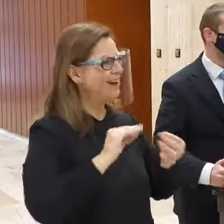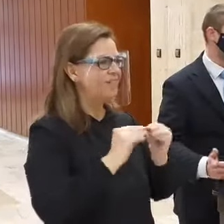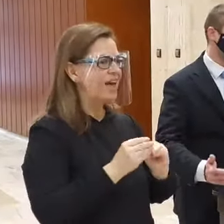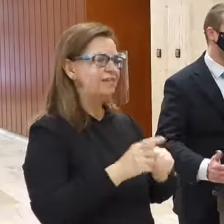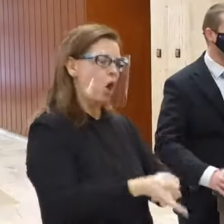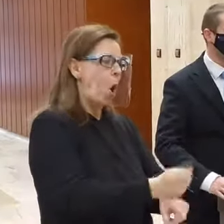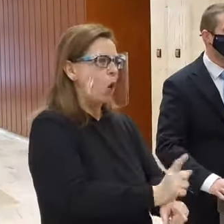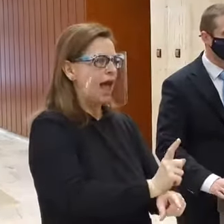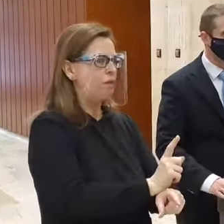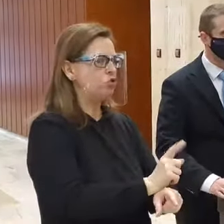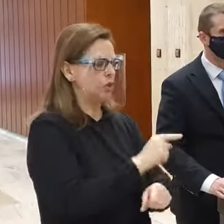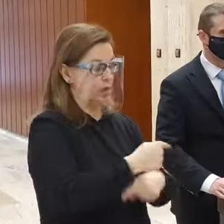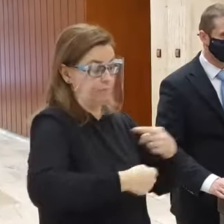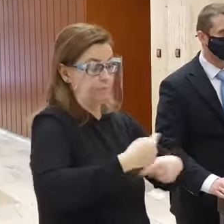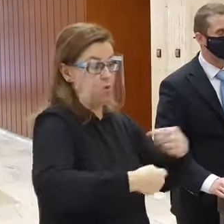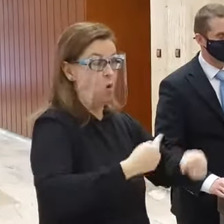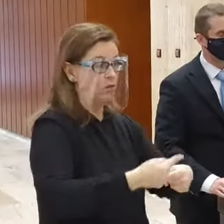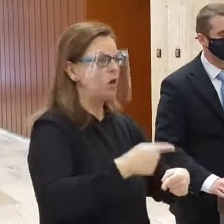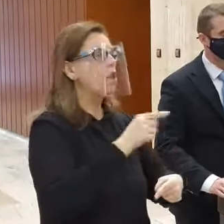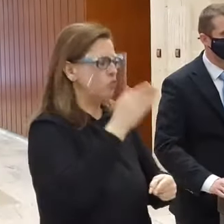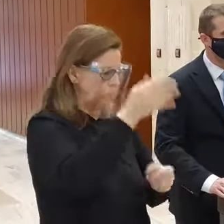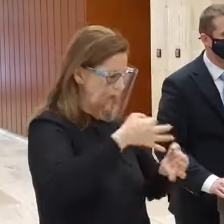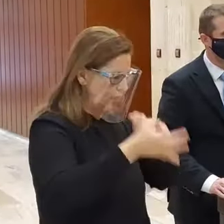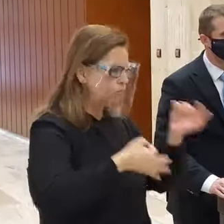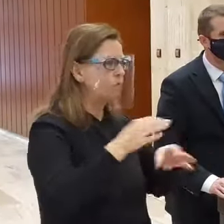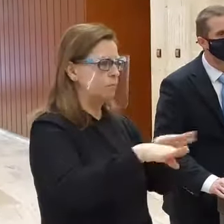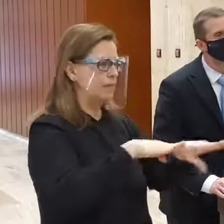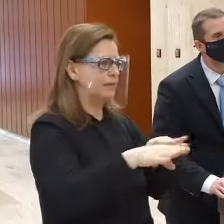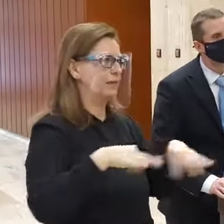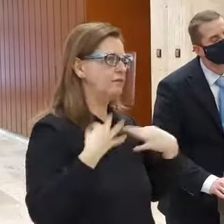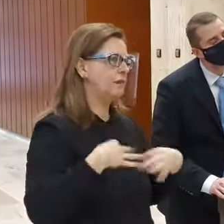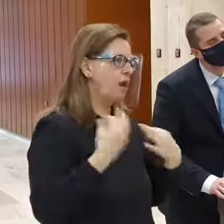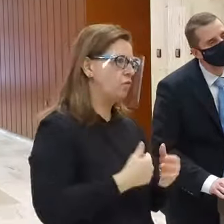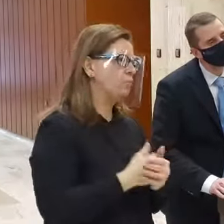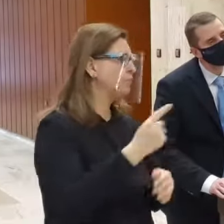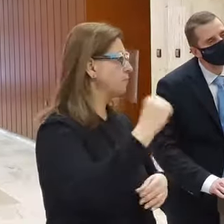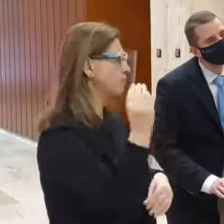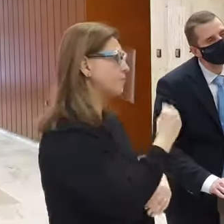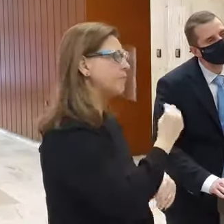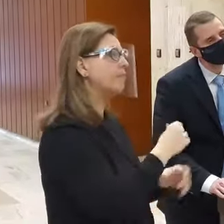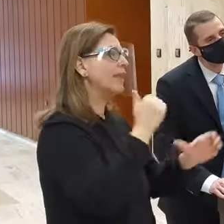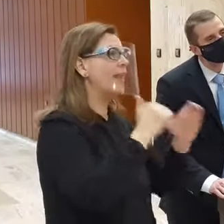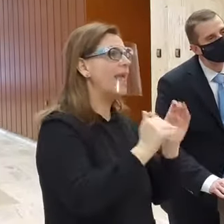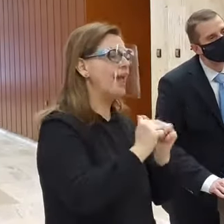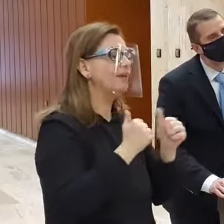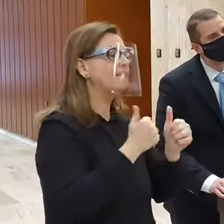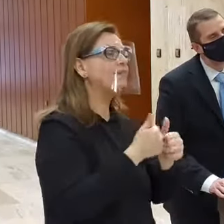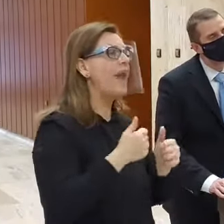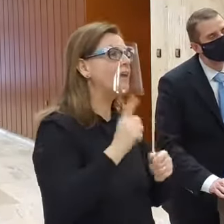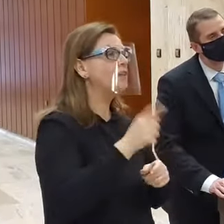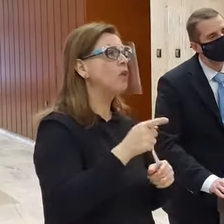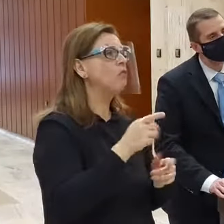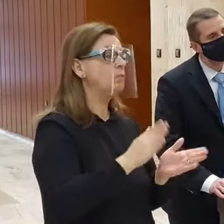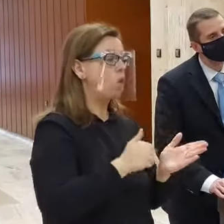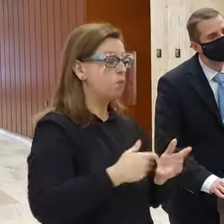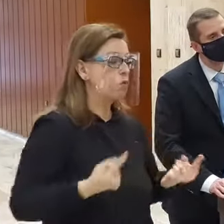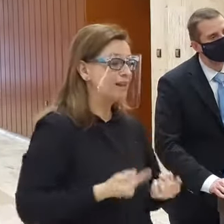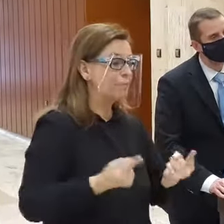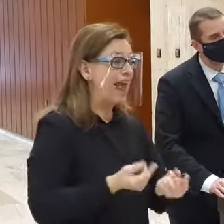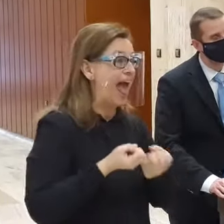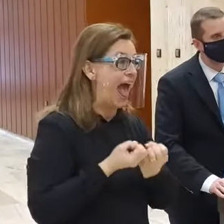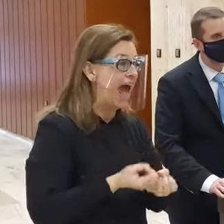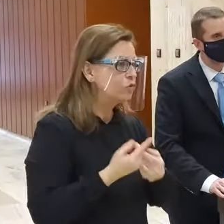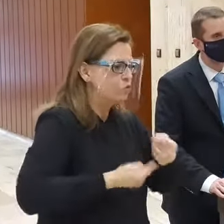okamžite. A tie prídu o pár dní. A o tých vás bude informovať pán minister zdravotníctv. som spomenul, štátna karanténa by trebalo aktualizácie, nebolo potrebné aktualizácie,